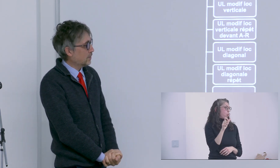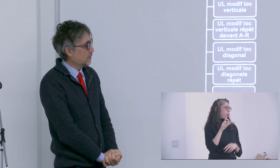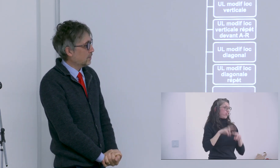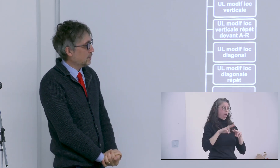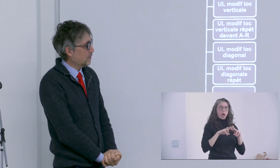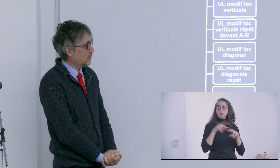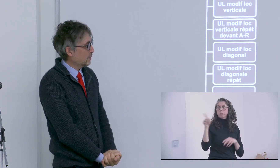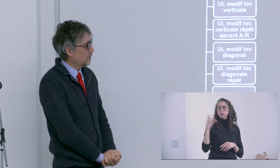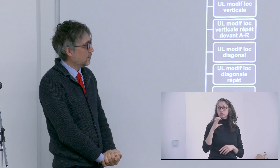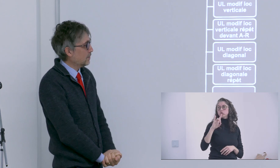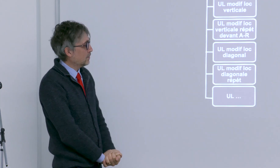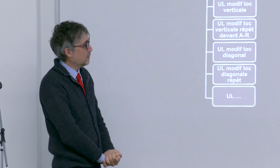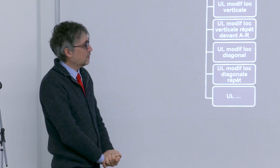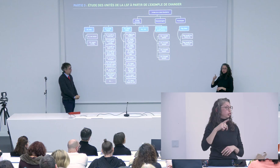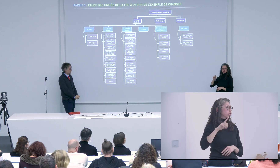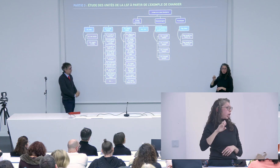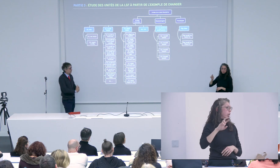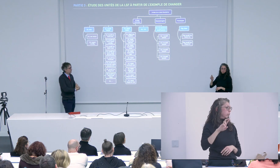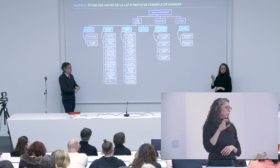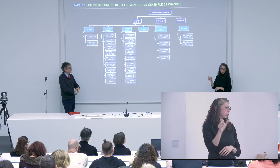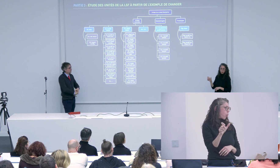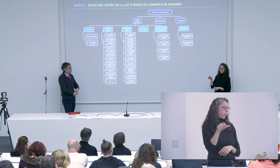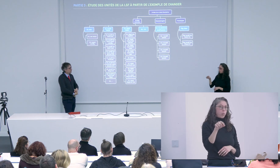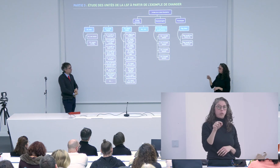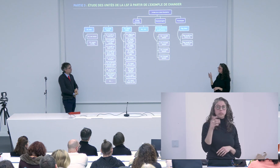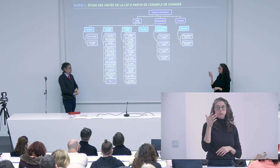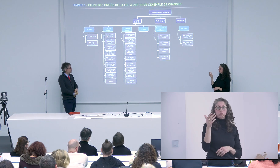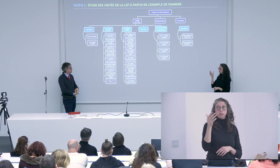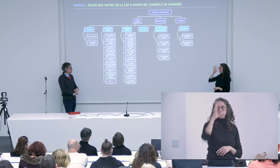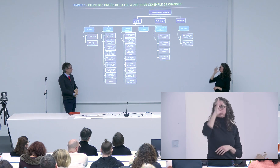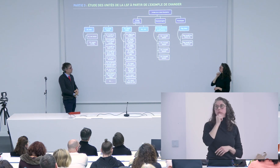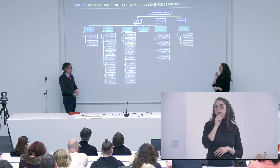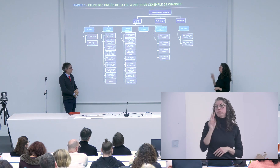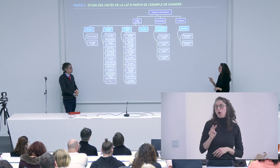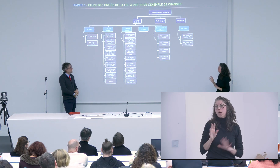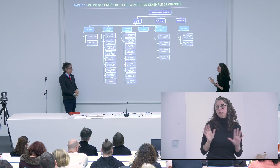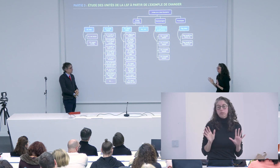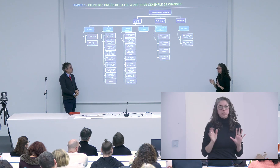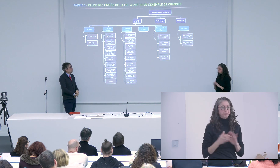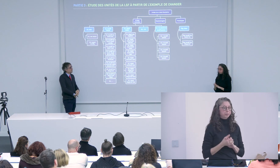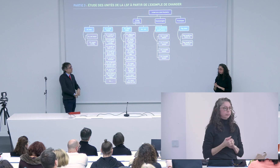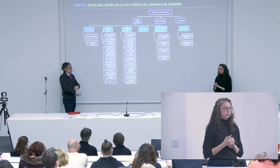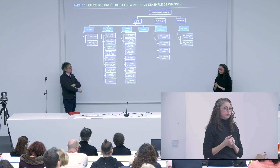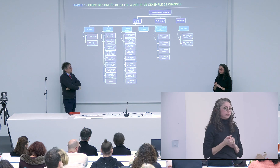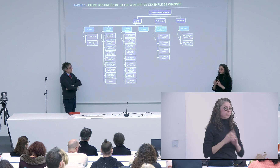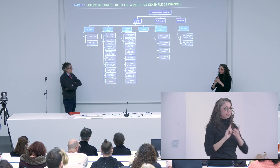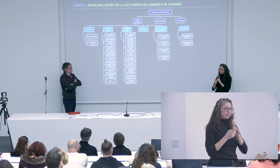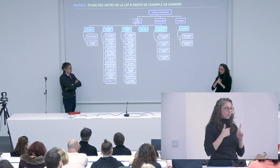par hasard j'ai pris le terme changer dans mon dans mon corpus c'est vraiment un hasard